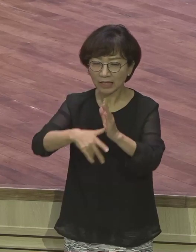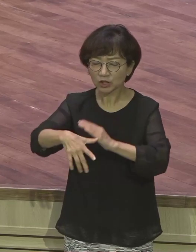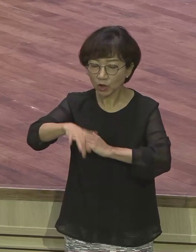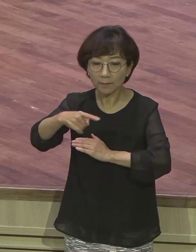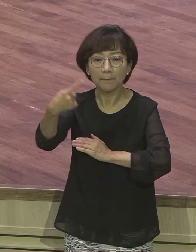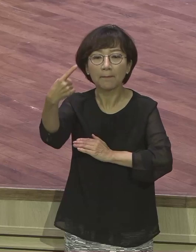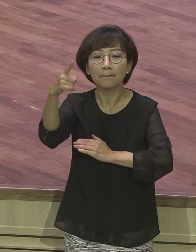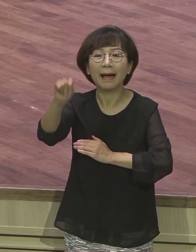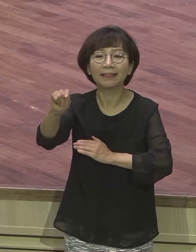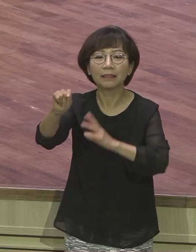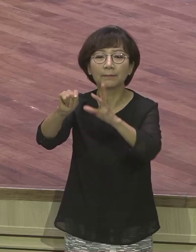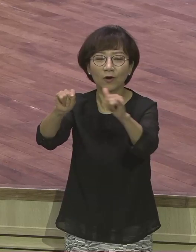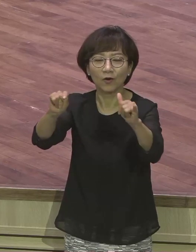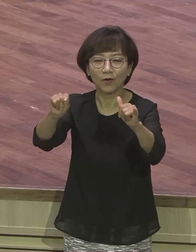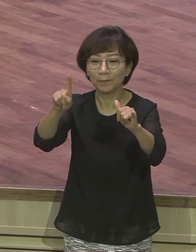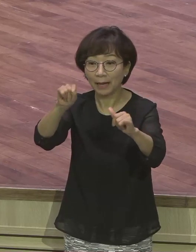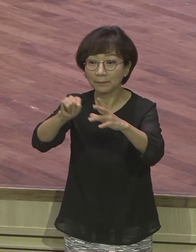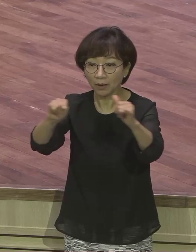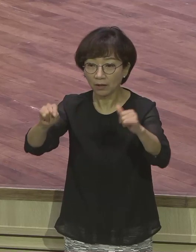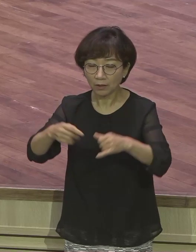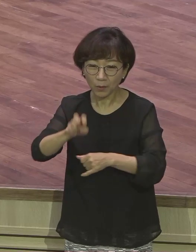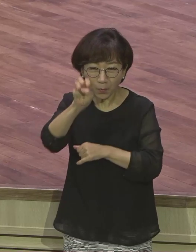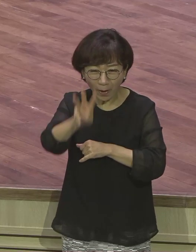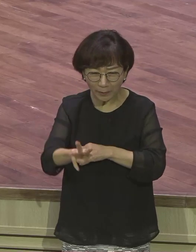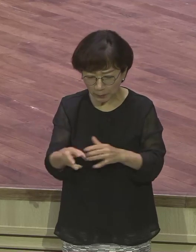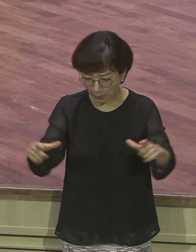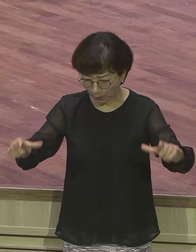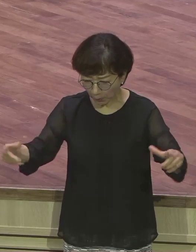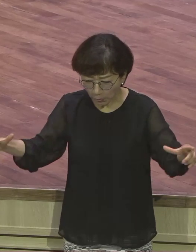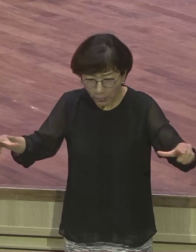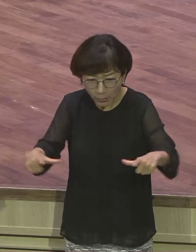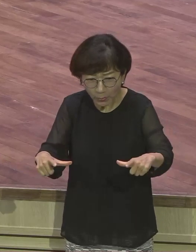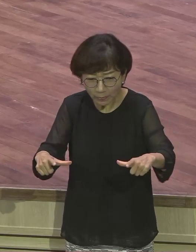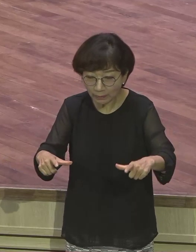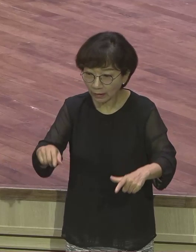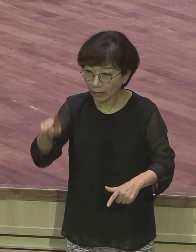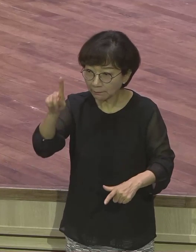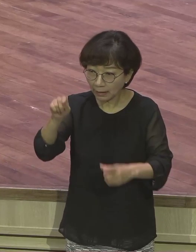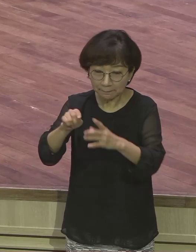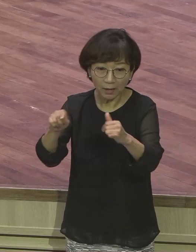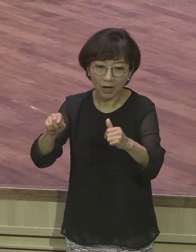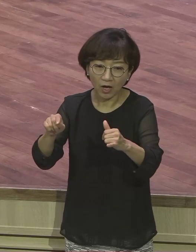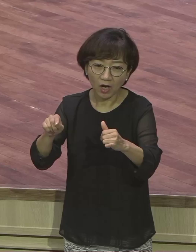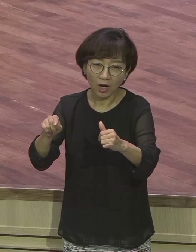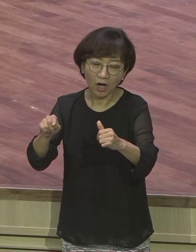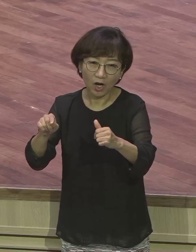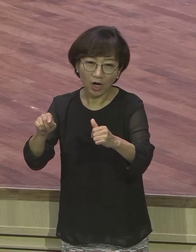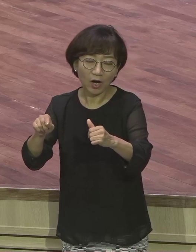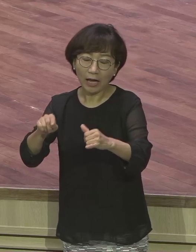광주에 말이에요. 만 명 컴퓨터 김대중 컴퓨터에서 들어왔는데 만 명의 만 몇 명이 왔는데